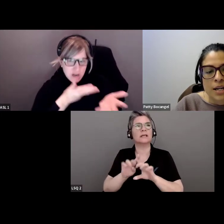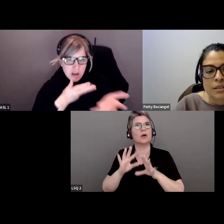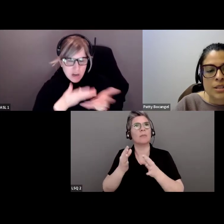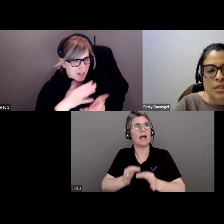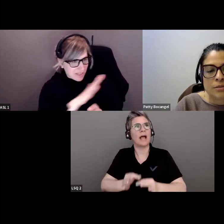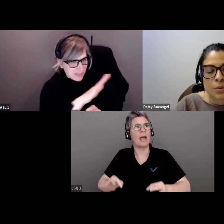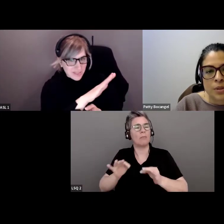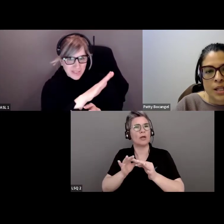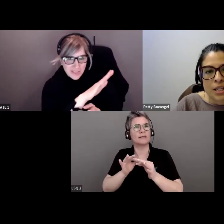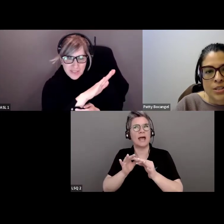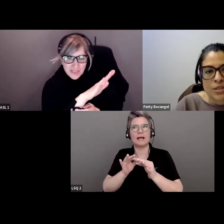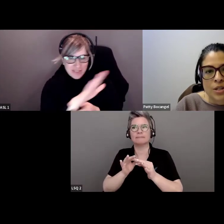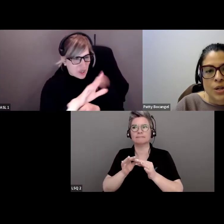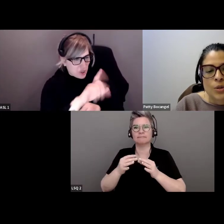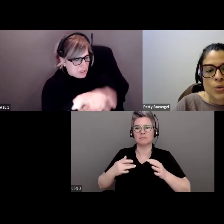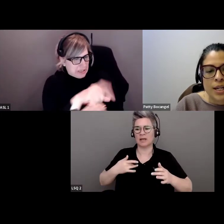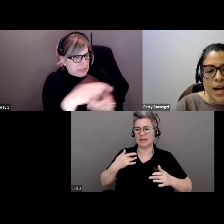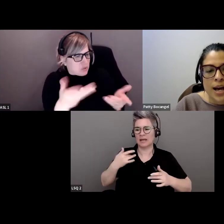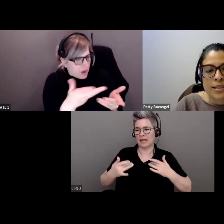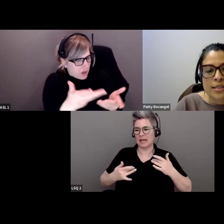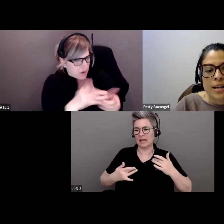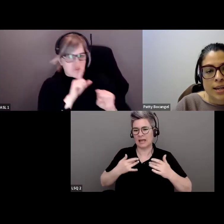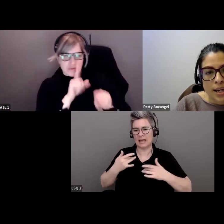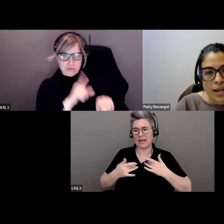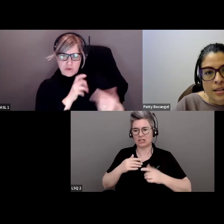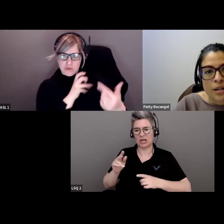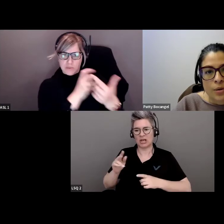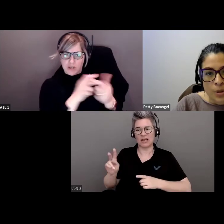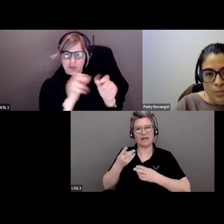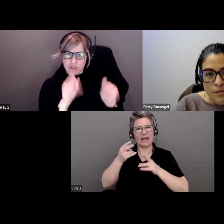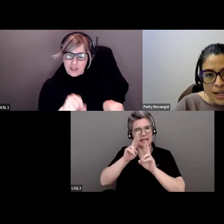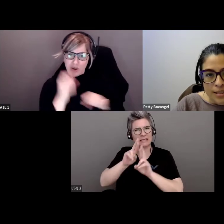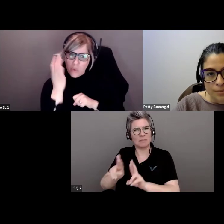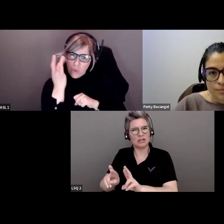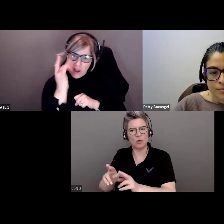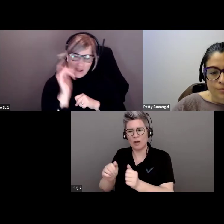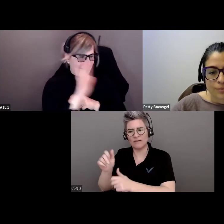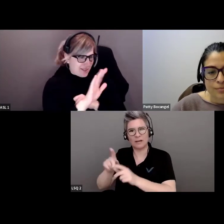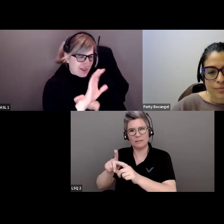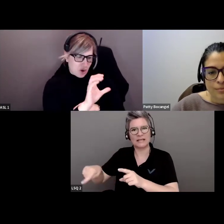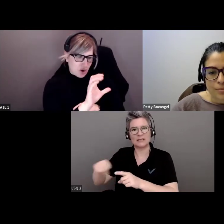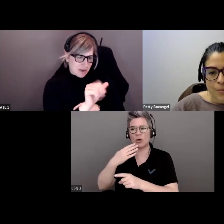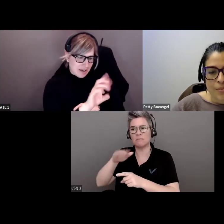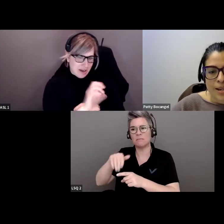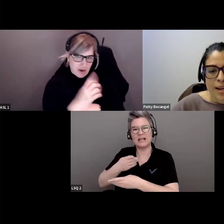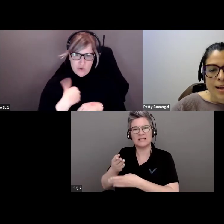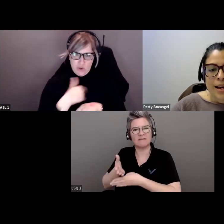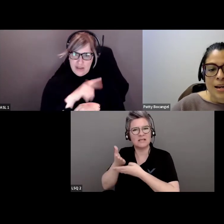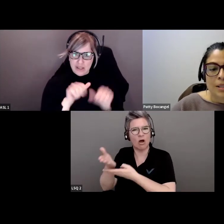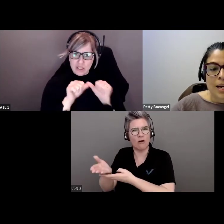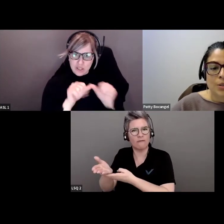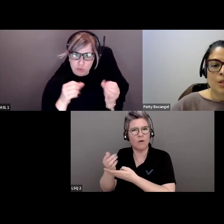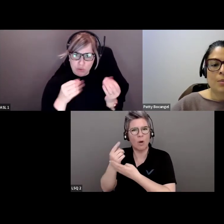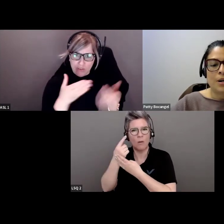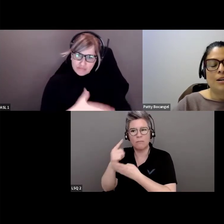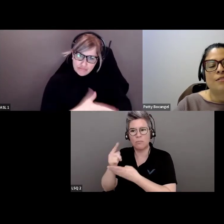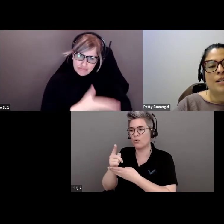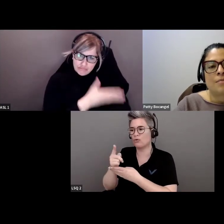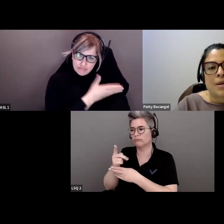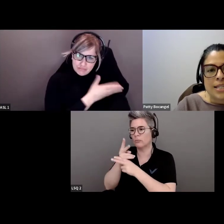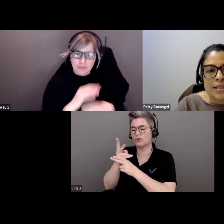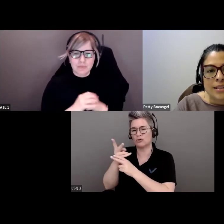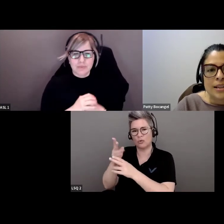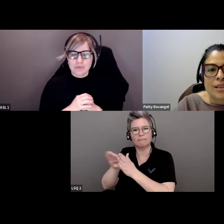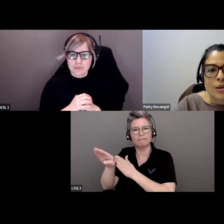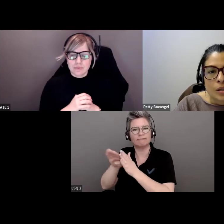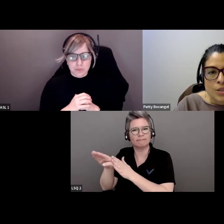réagir de manière respectueuse aux populations mal desservies pour améliorer les soins que nous